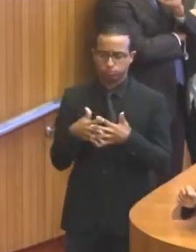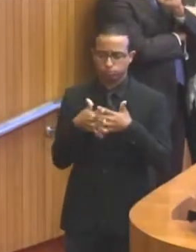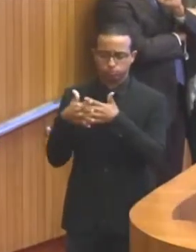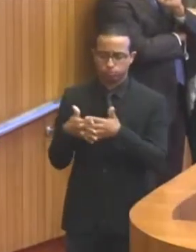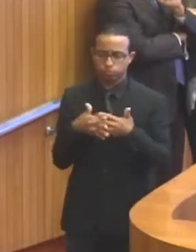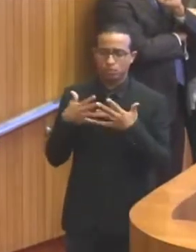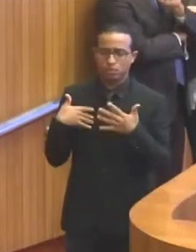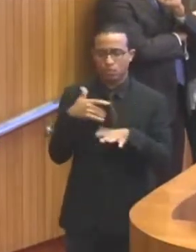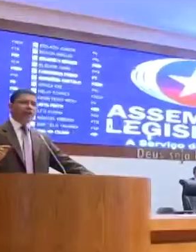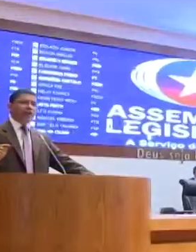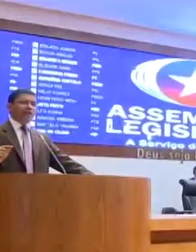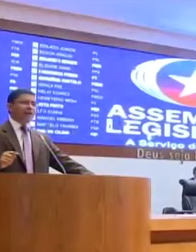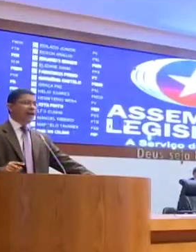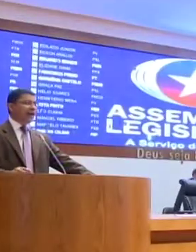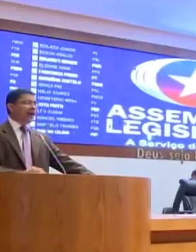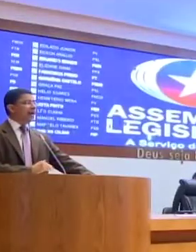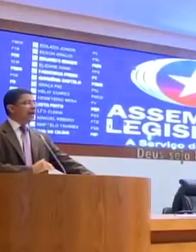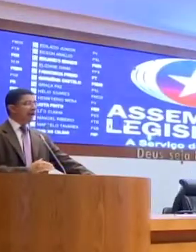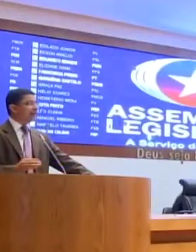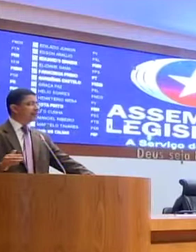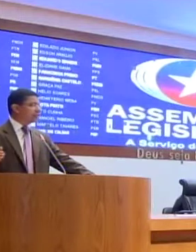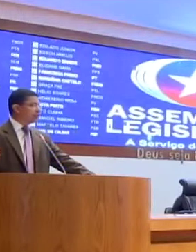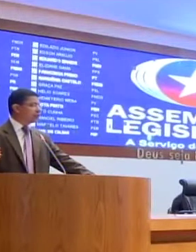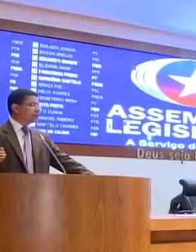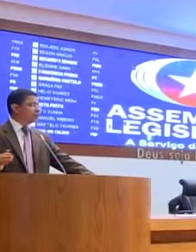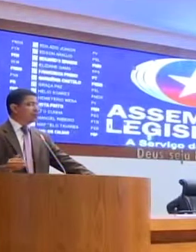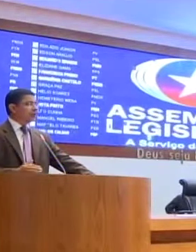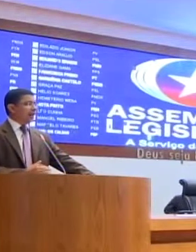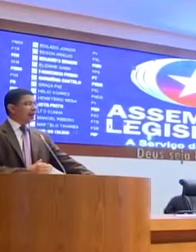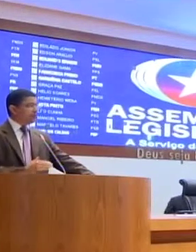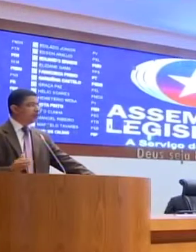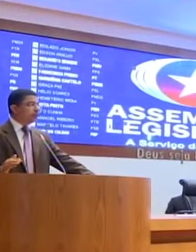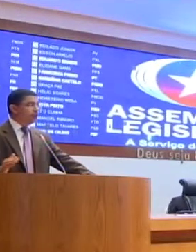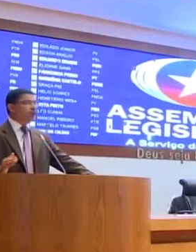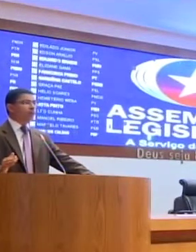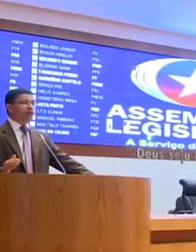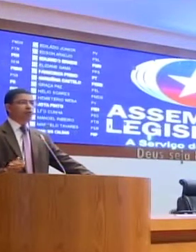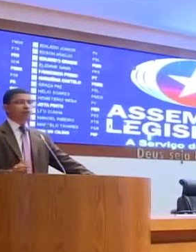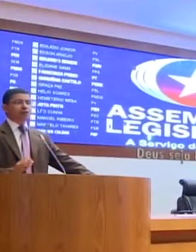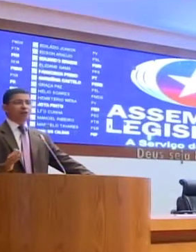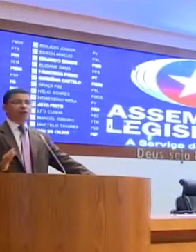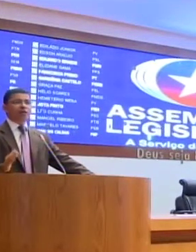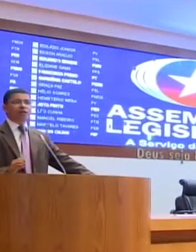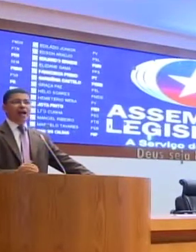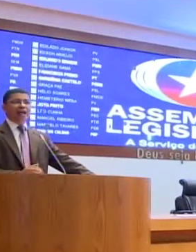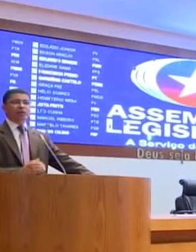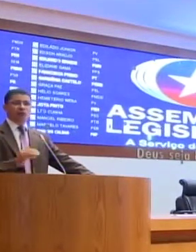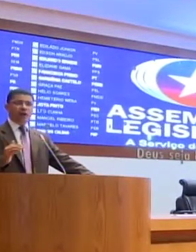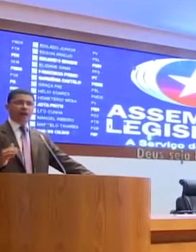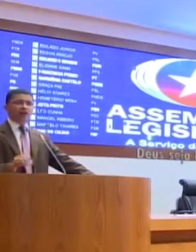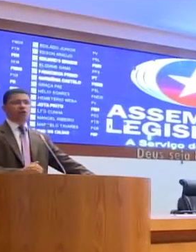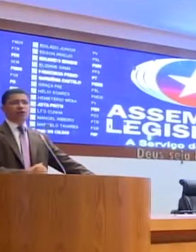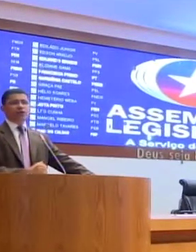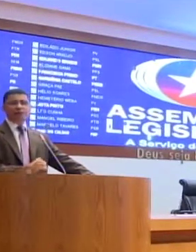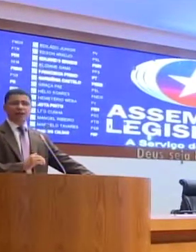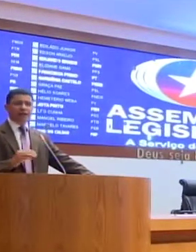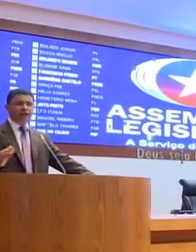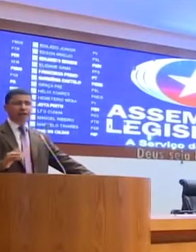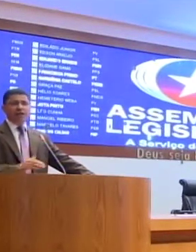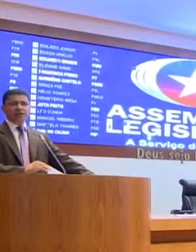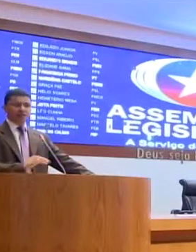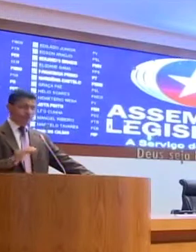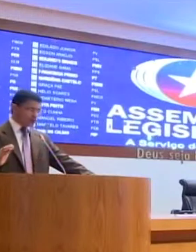carretas, deslocando essa areia é intenso, trazendo muito prejuízo à comunidade, aos moradores,